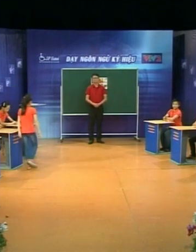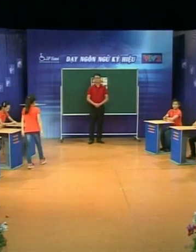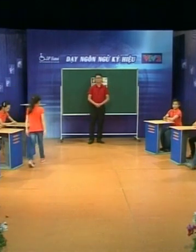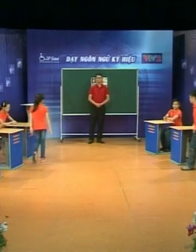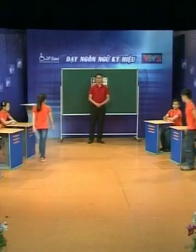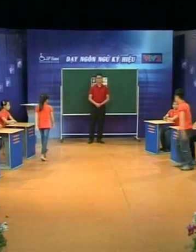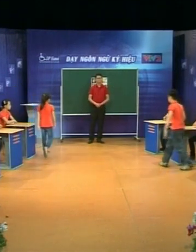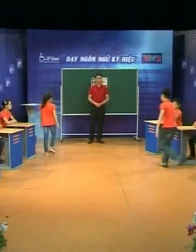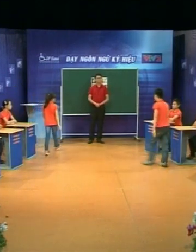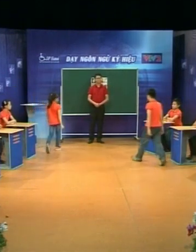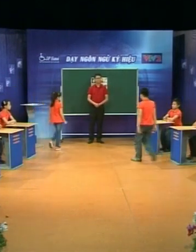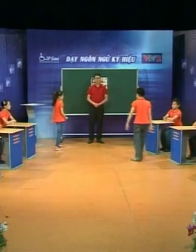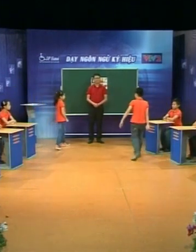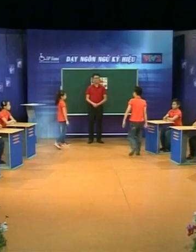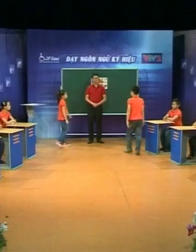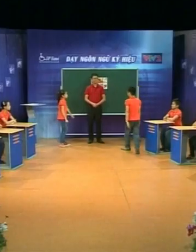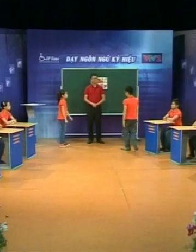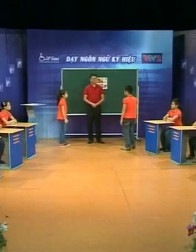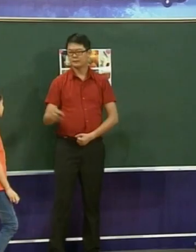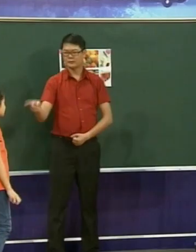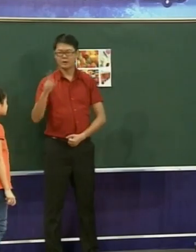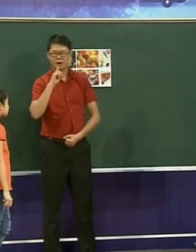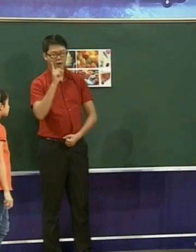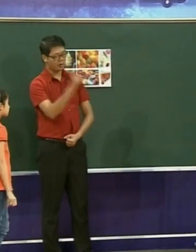Các em cùng thực hành mẫu câu giao tiếp và ôn lại các ký hiệu đã học với hai bạn đấy nhé